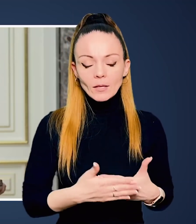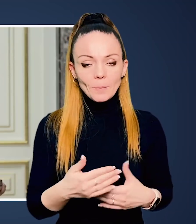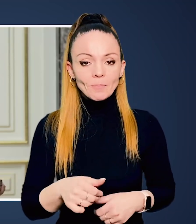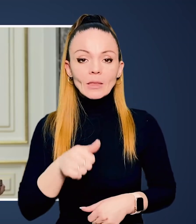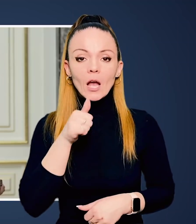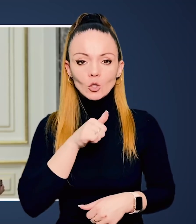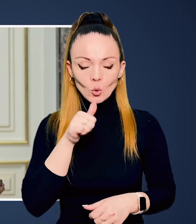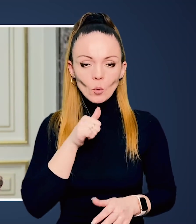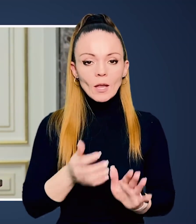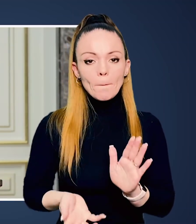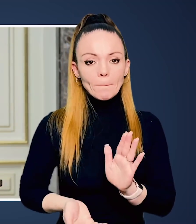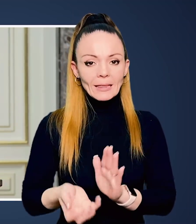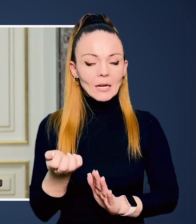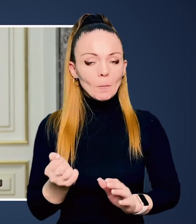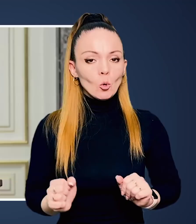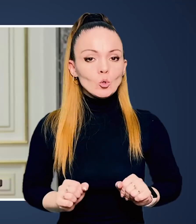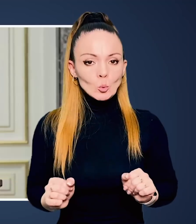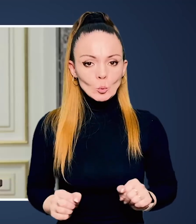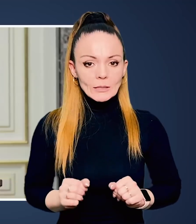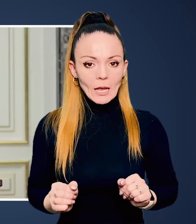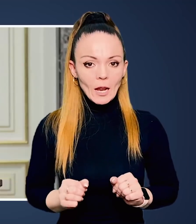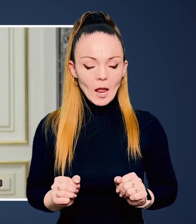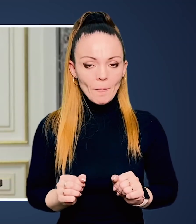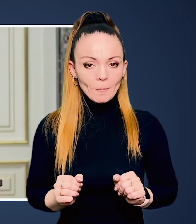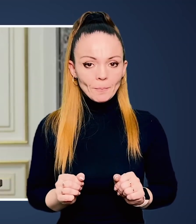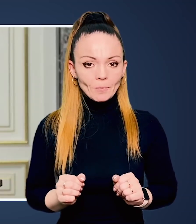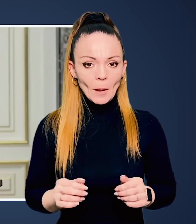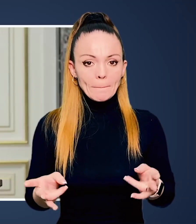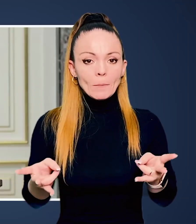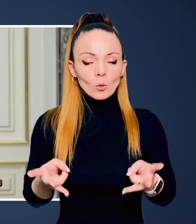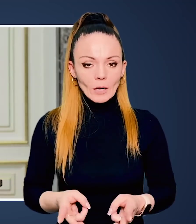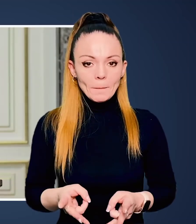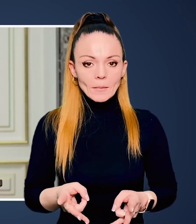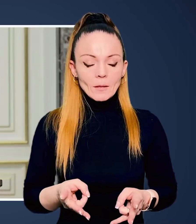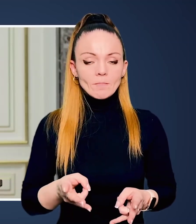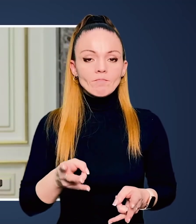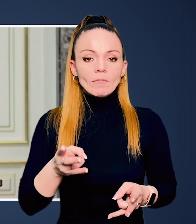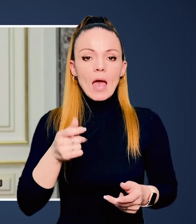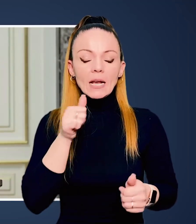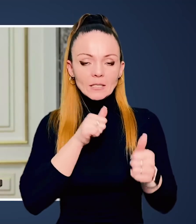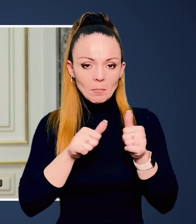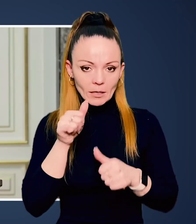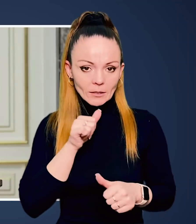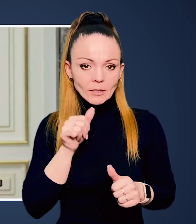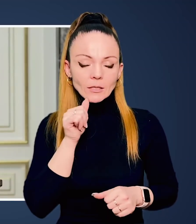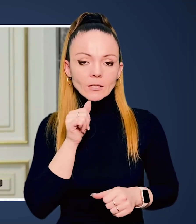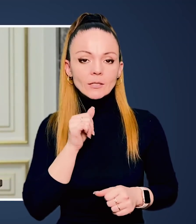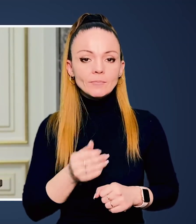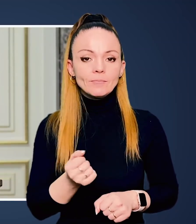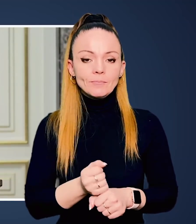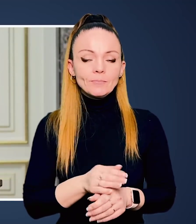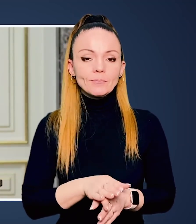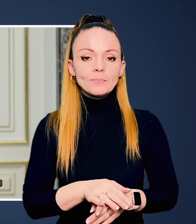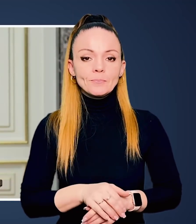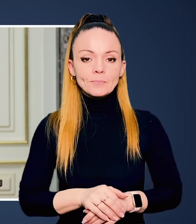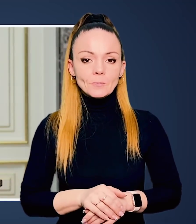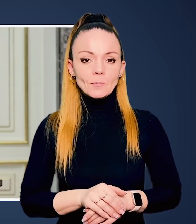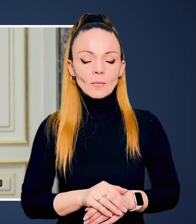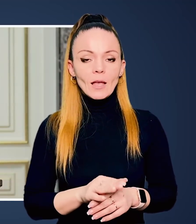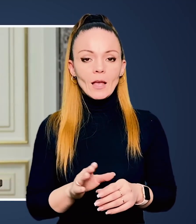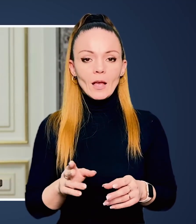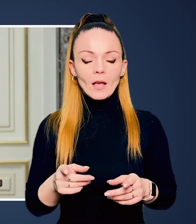безкарне. Естонія підтримує зусилля потрібної експертизи